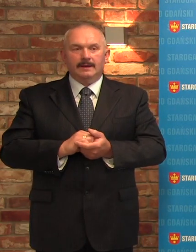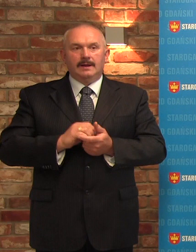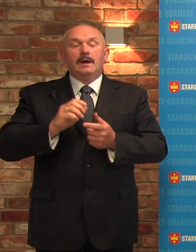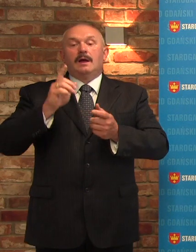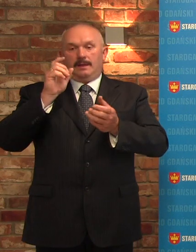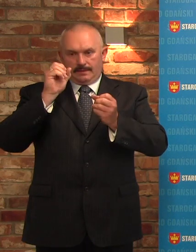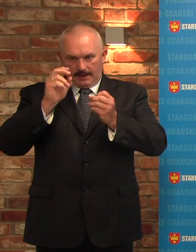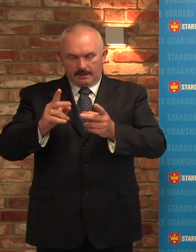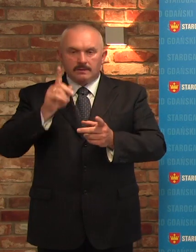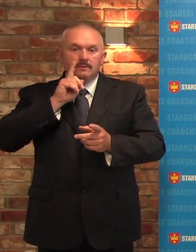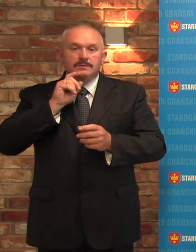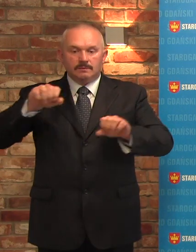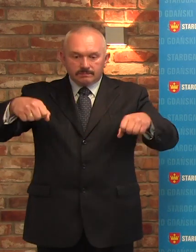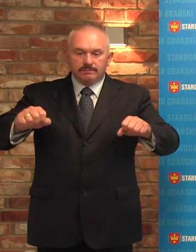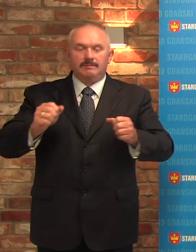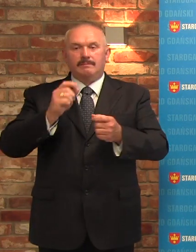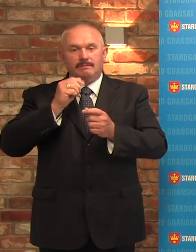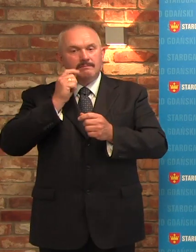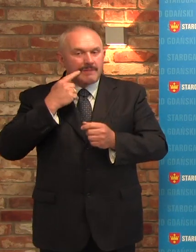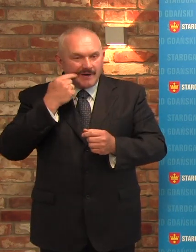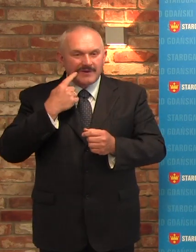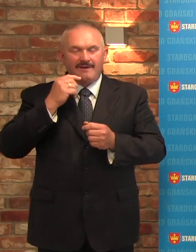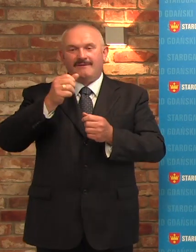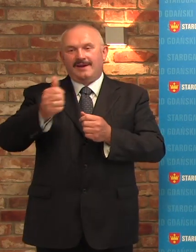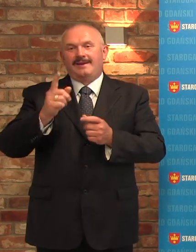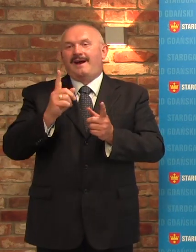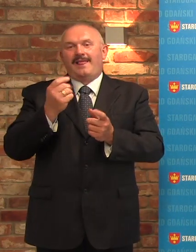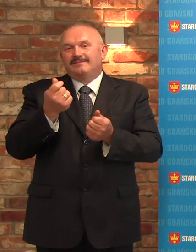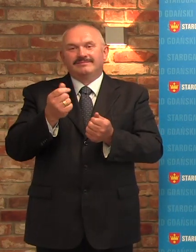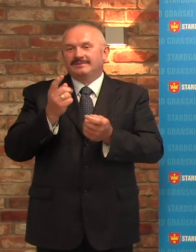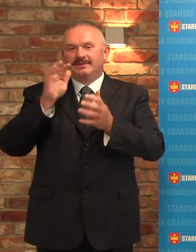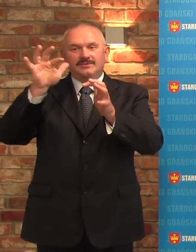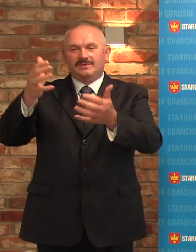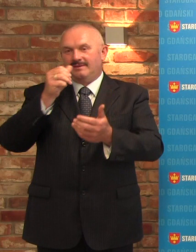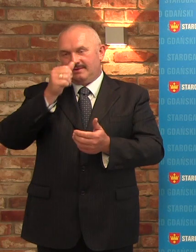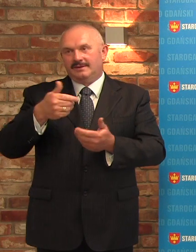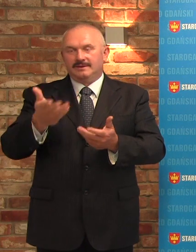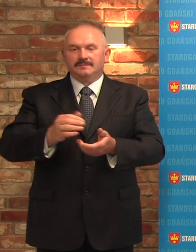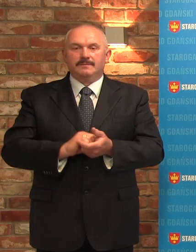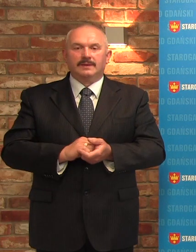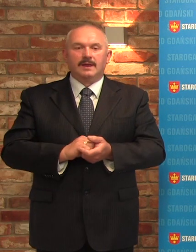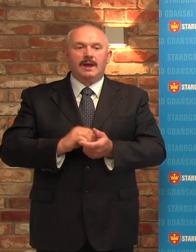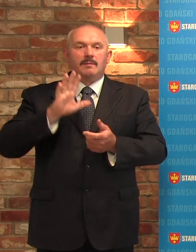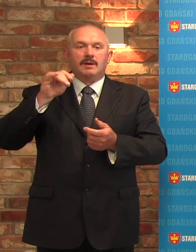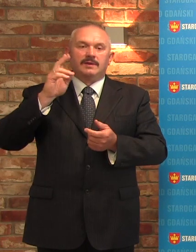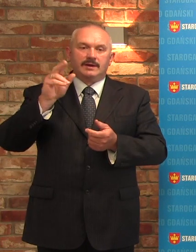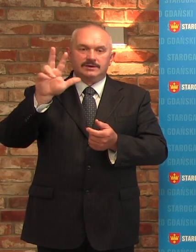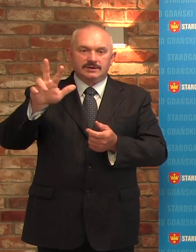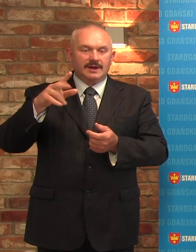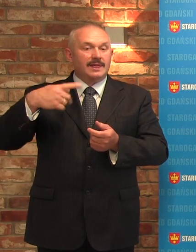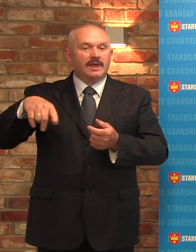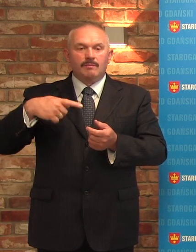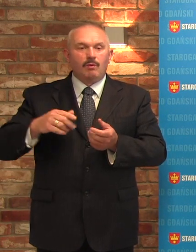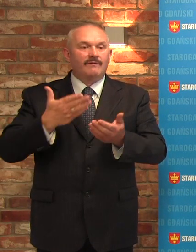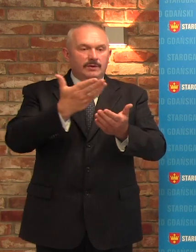chłopcy osiągnęli. Ale co do faktów. Szanowni Państwo, Beniaminek 03 nie złożył wniosku na szkolenie dzieci i młodzieży futsalu.